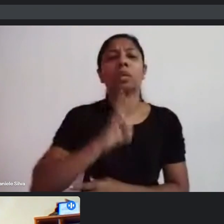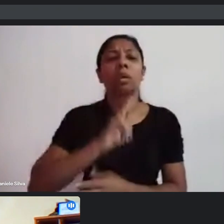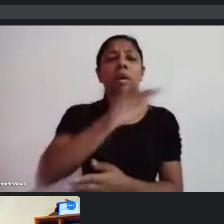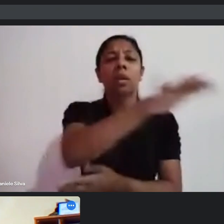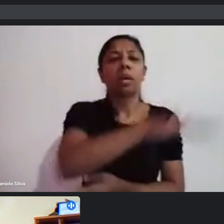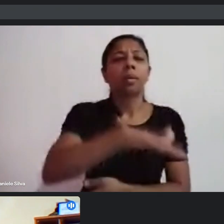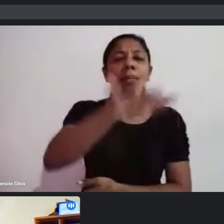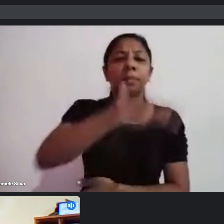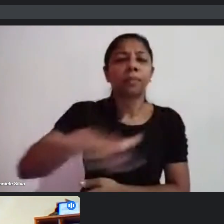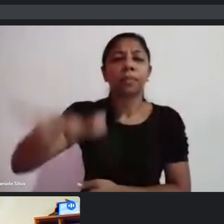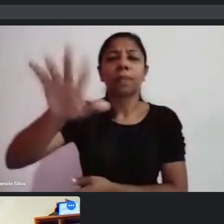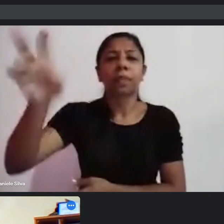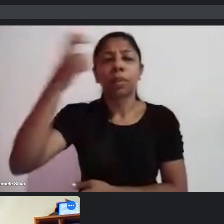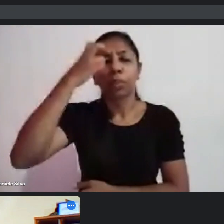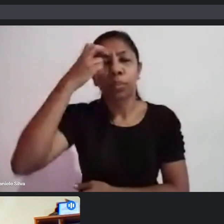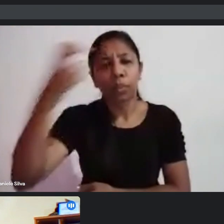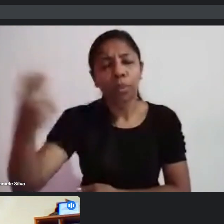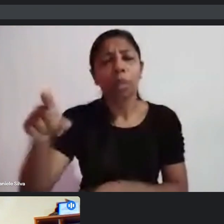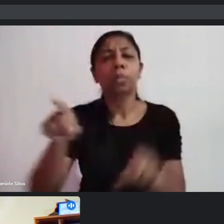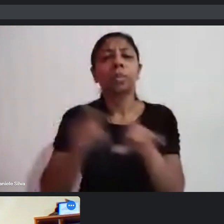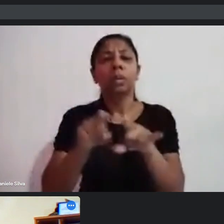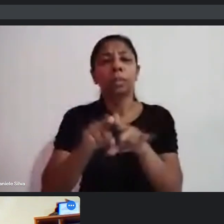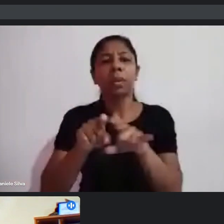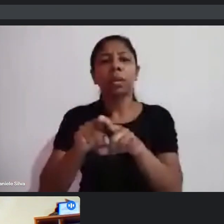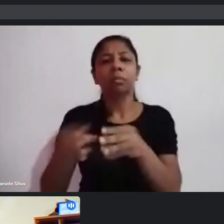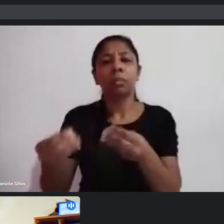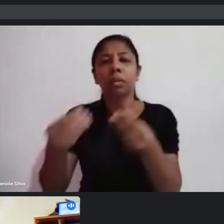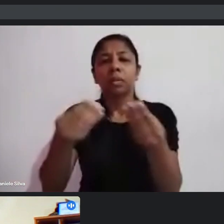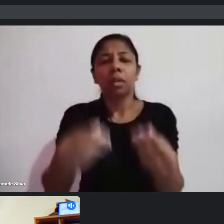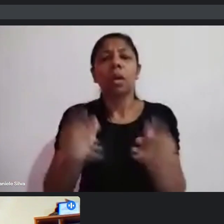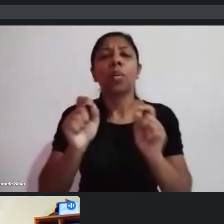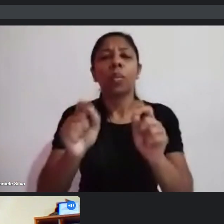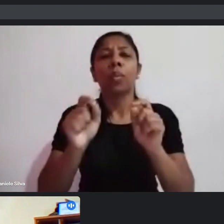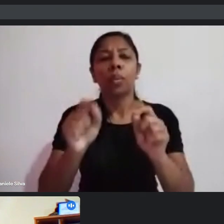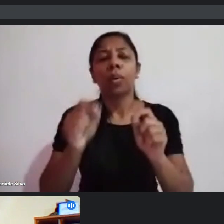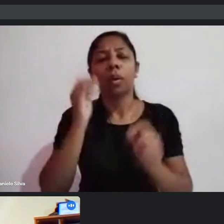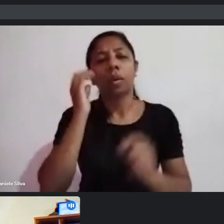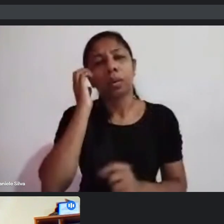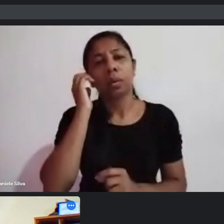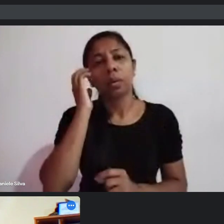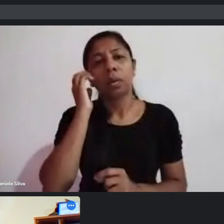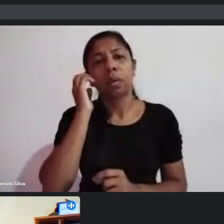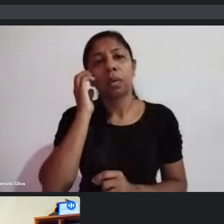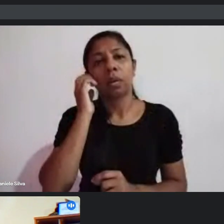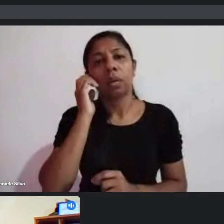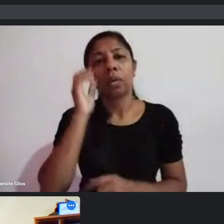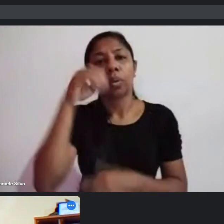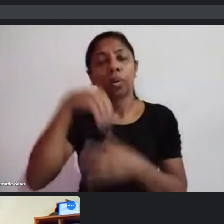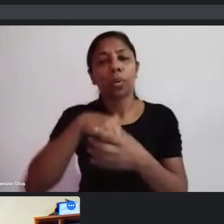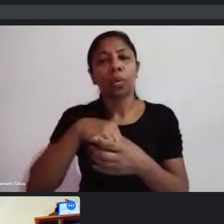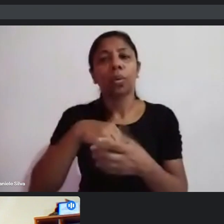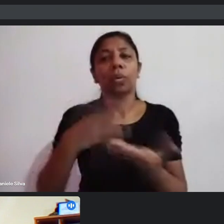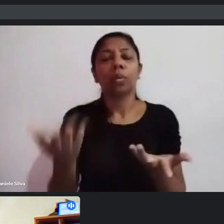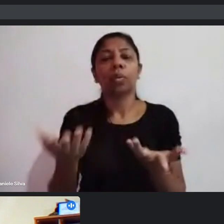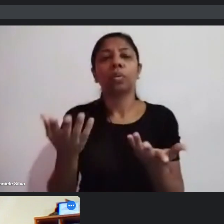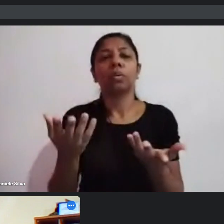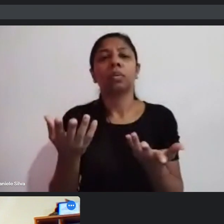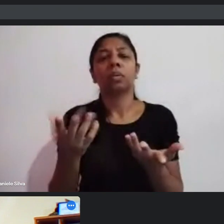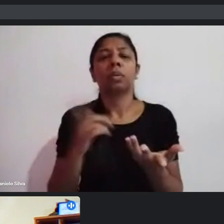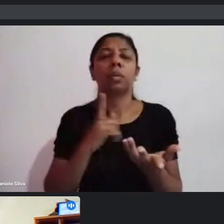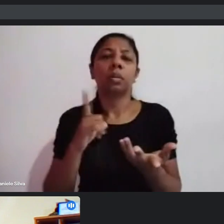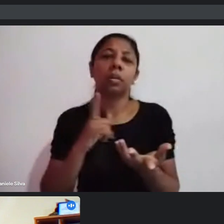e trazendo para dentro do escobo, com o arcabouço legal,